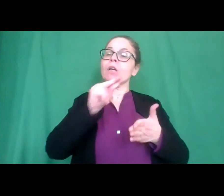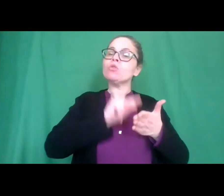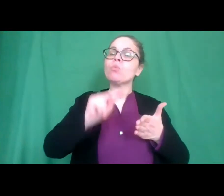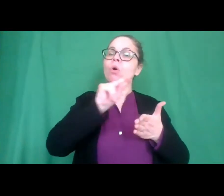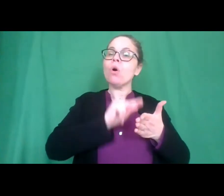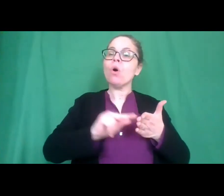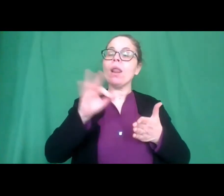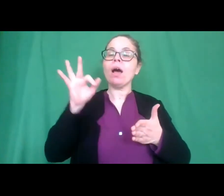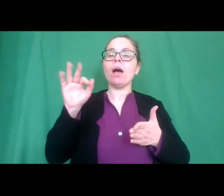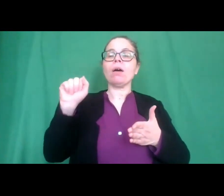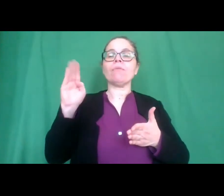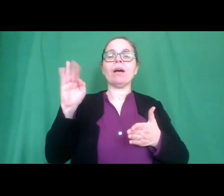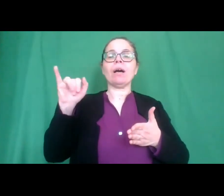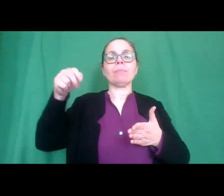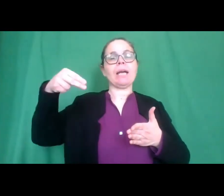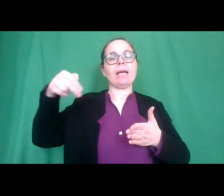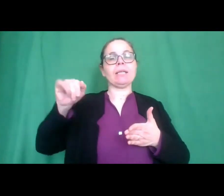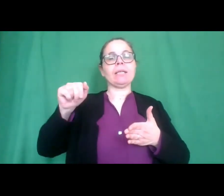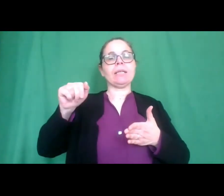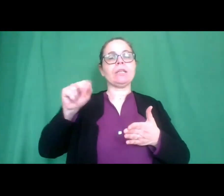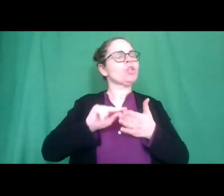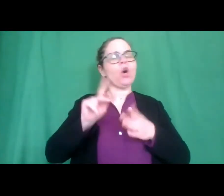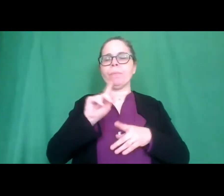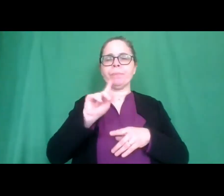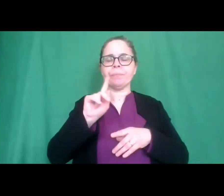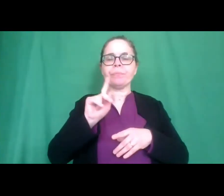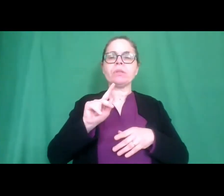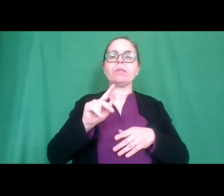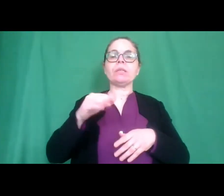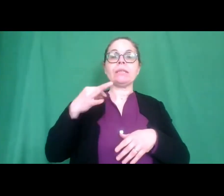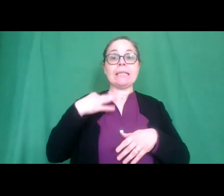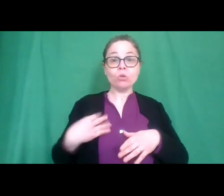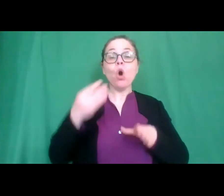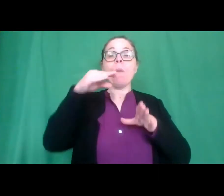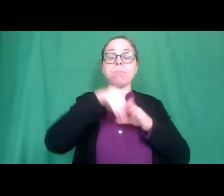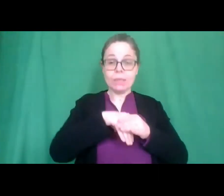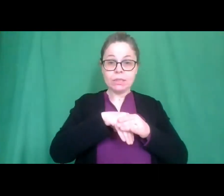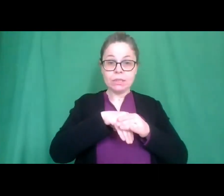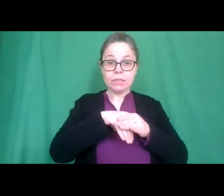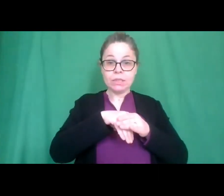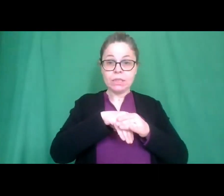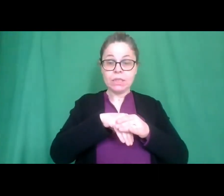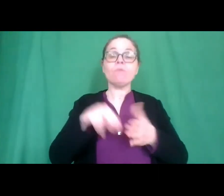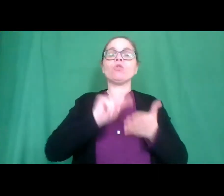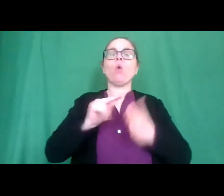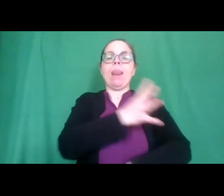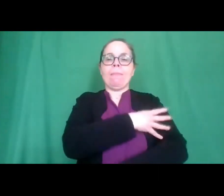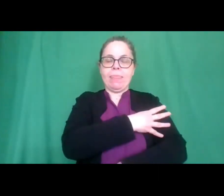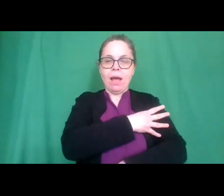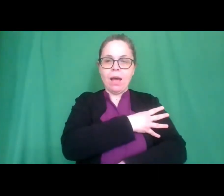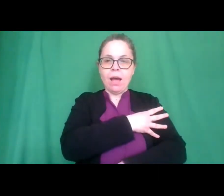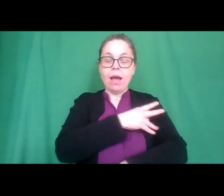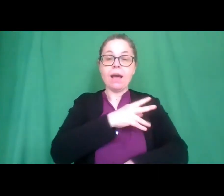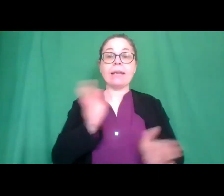Fabriani no la scuola media Fabriani l'istituto comprensivo la scuola elementare la